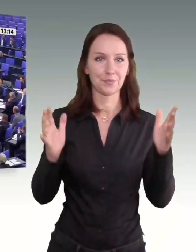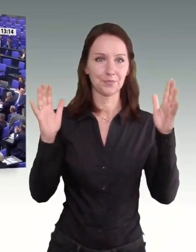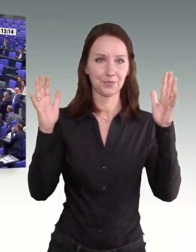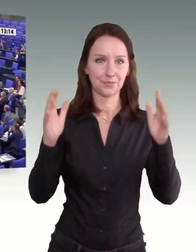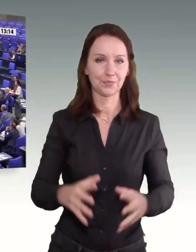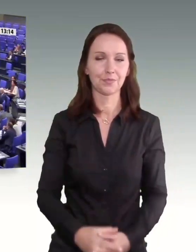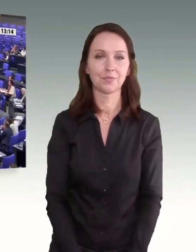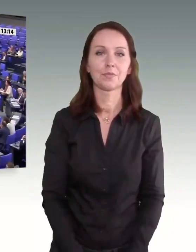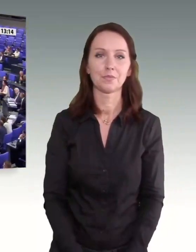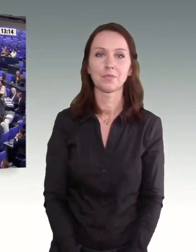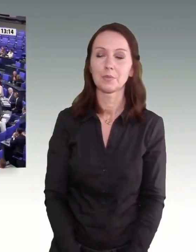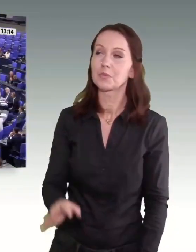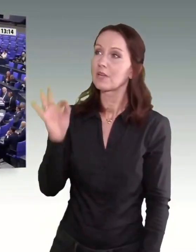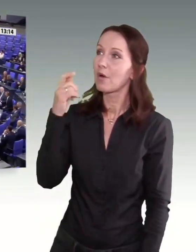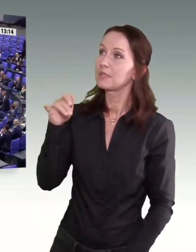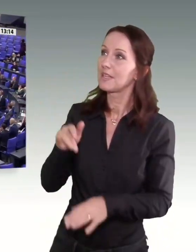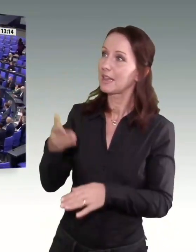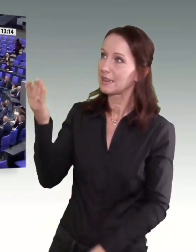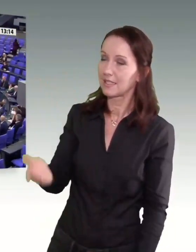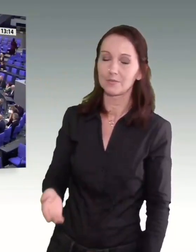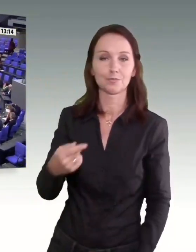Frau Präsidentin! Dank, Abgeordnete!